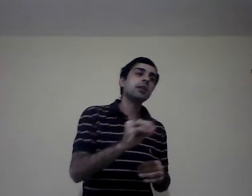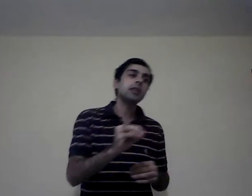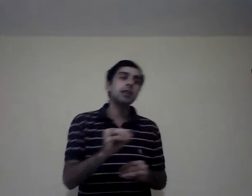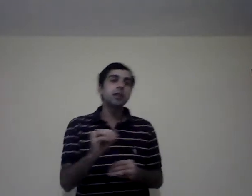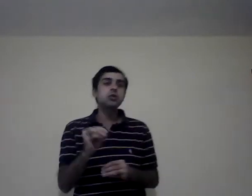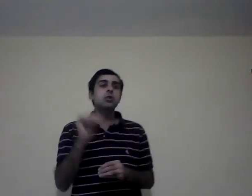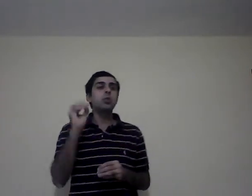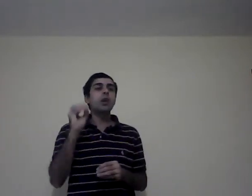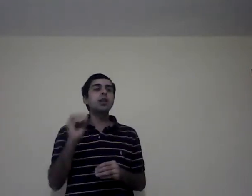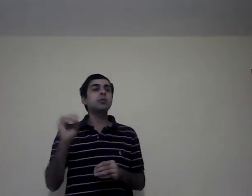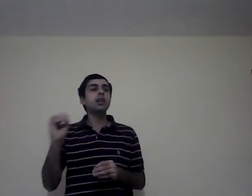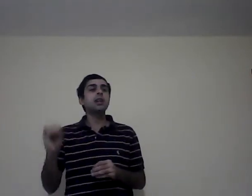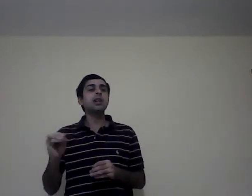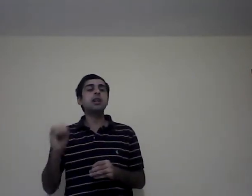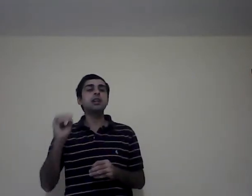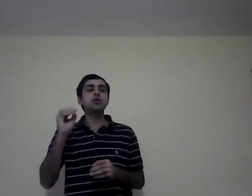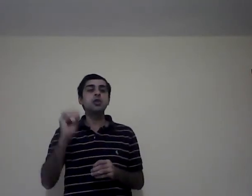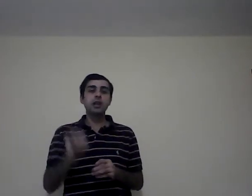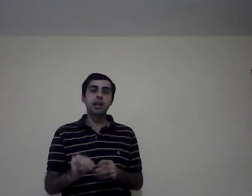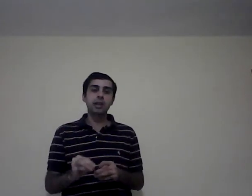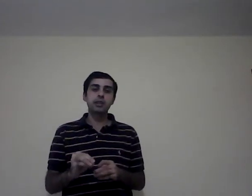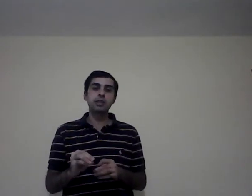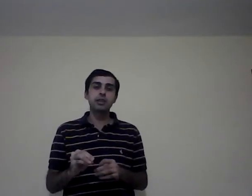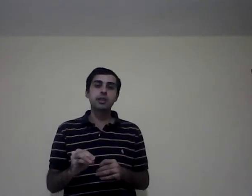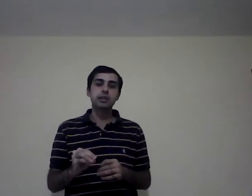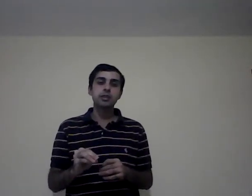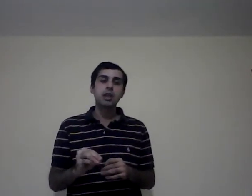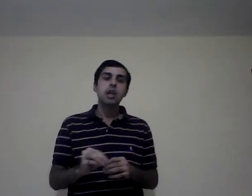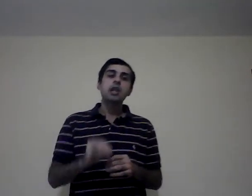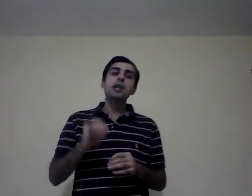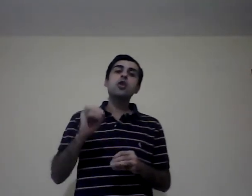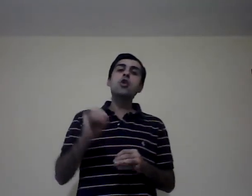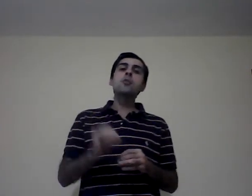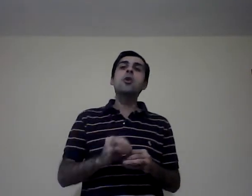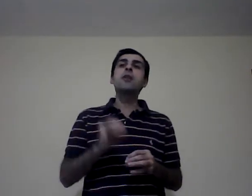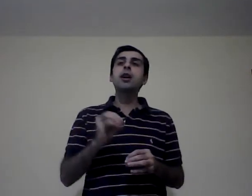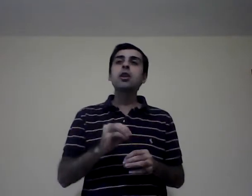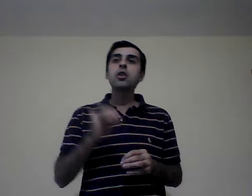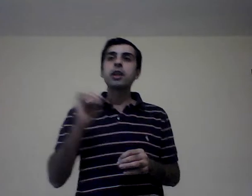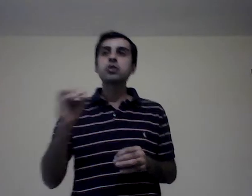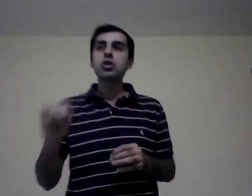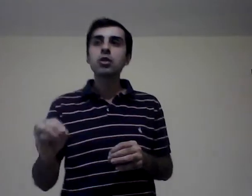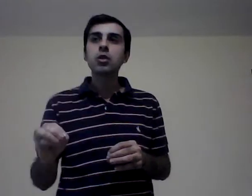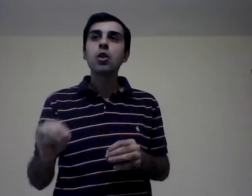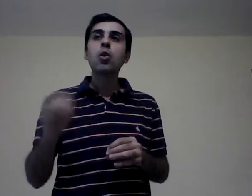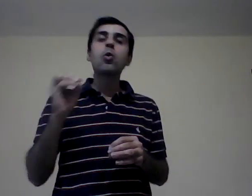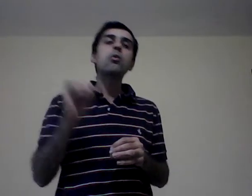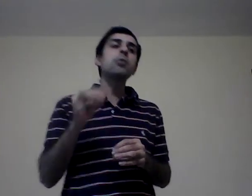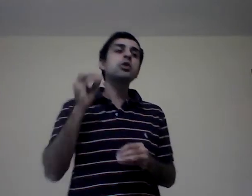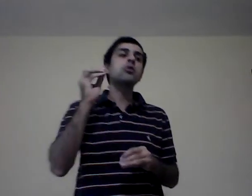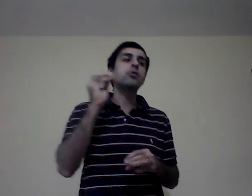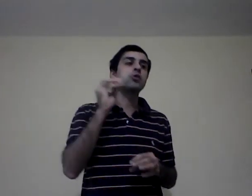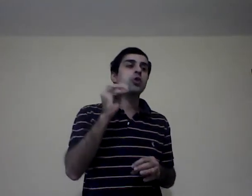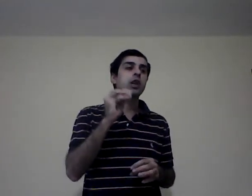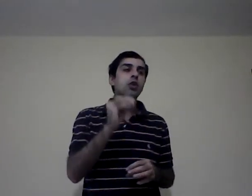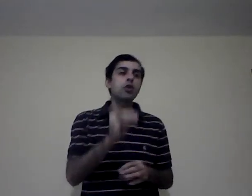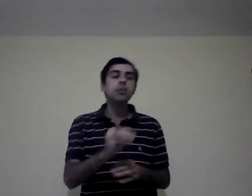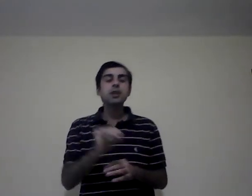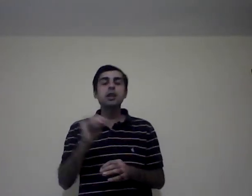en el texto, cuáles ustedes creen que son las características, y cómo el Banco Nación cumple su función económica y